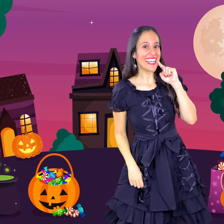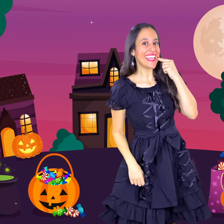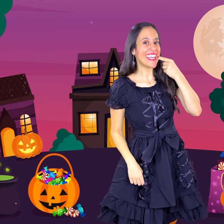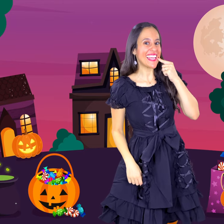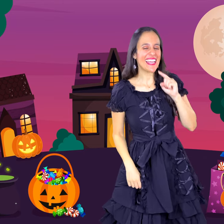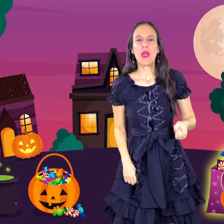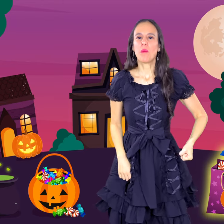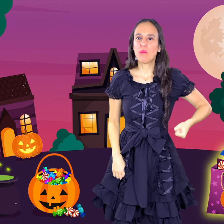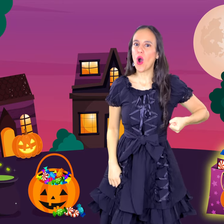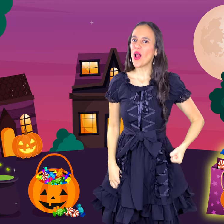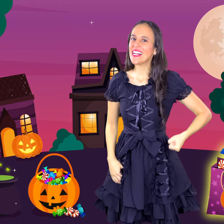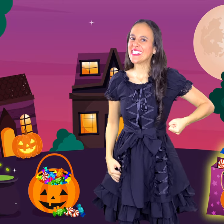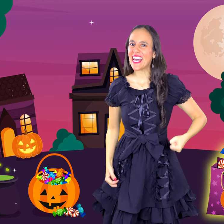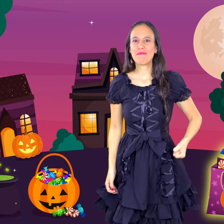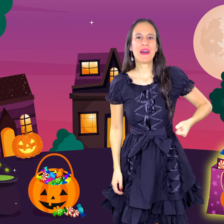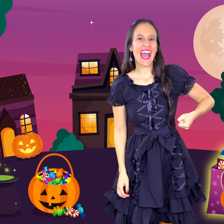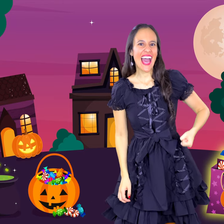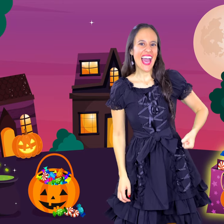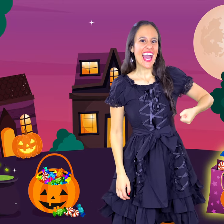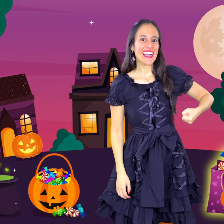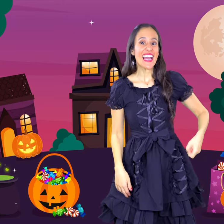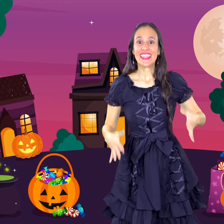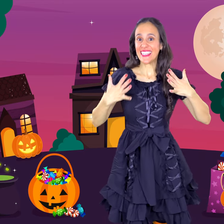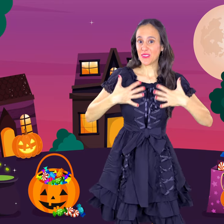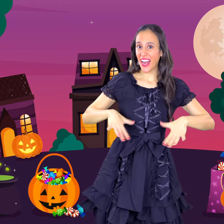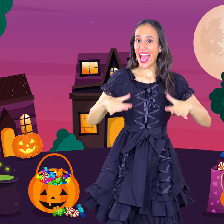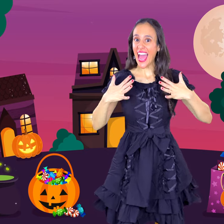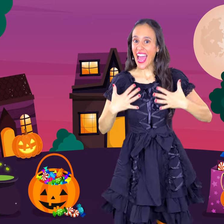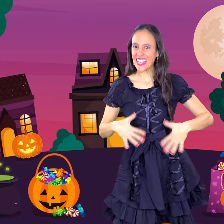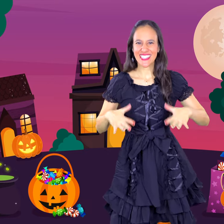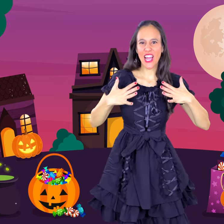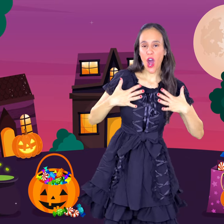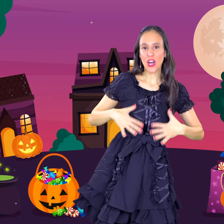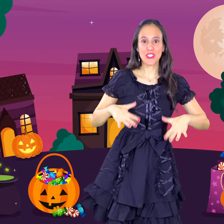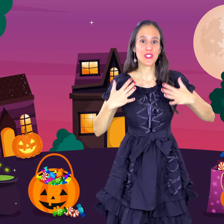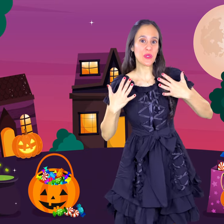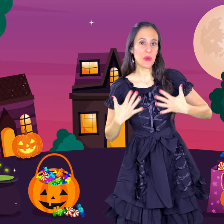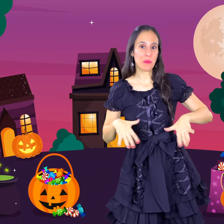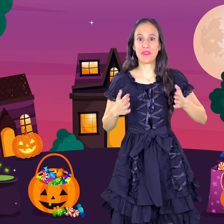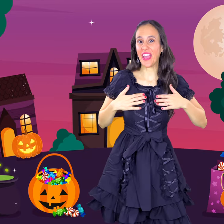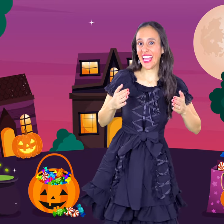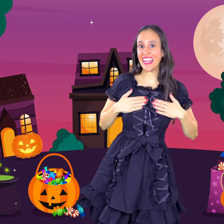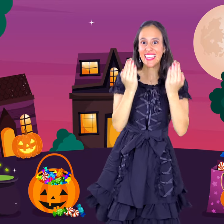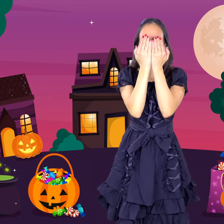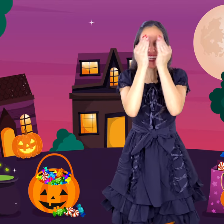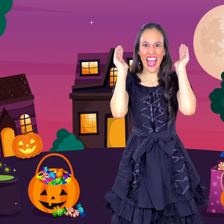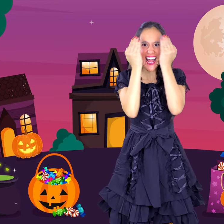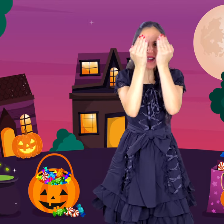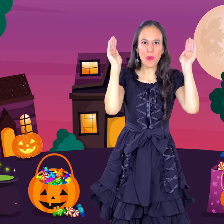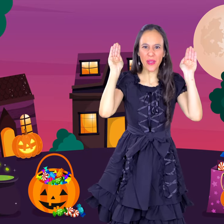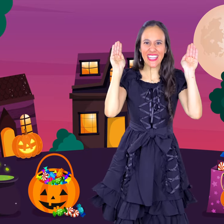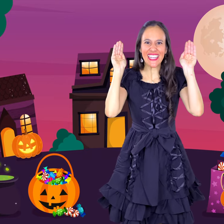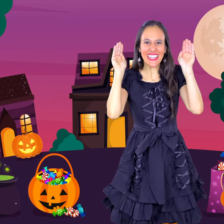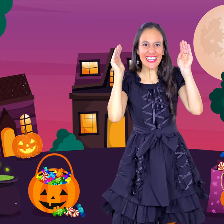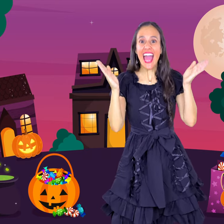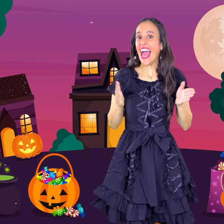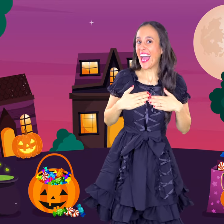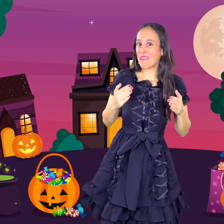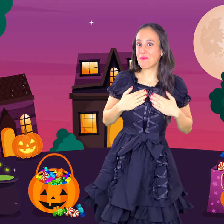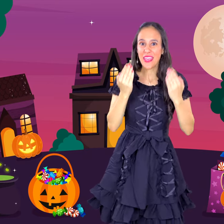Bolsa bag, disfraz costume Feliz Halloween, happy